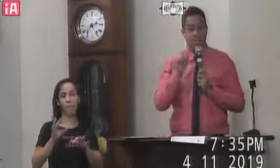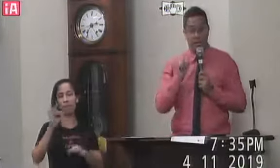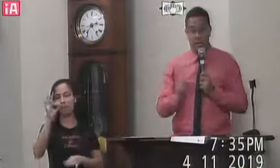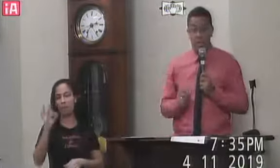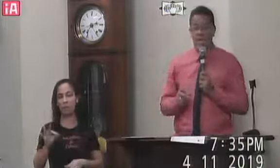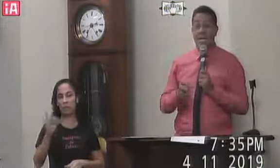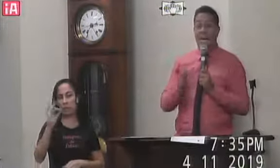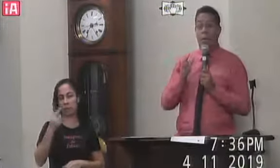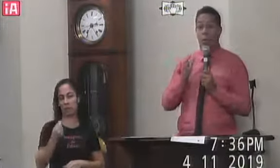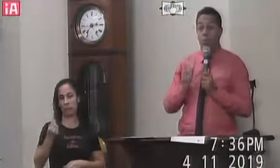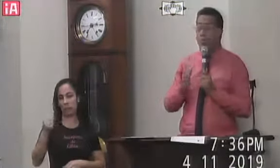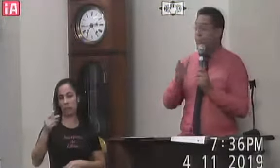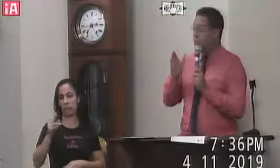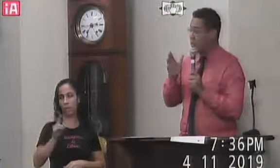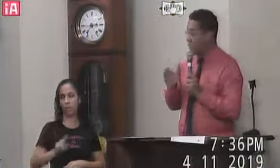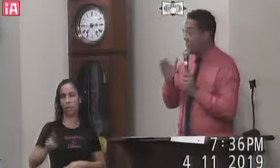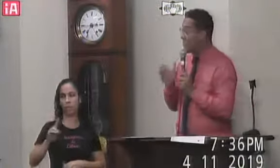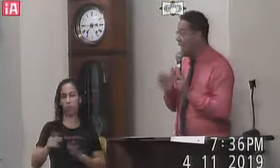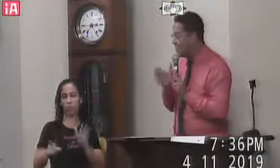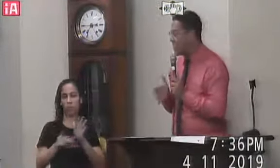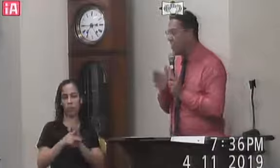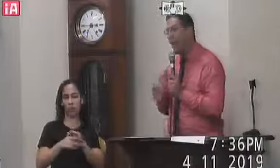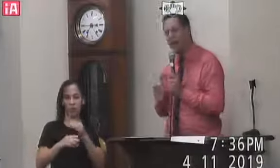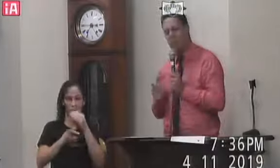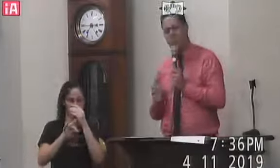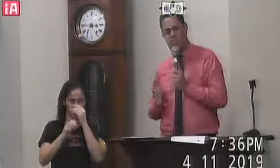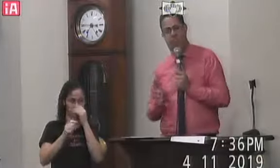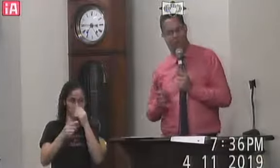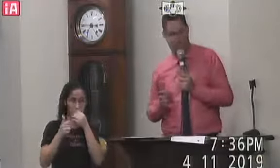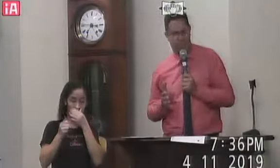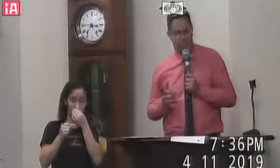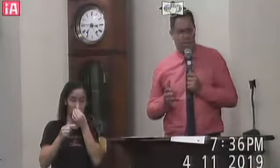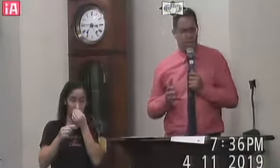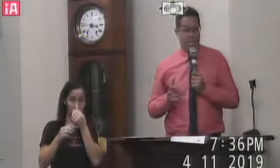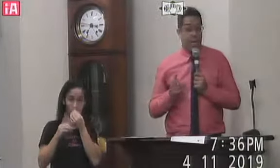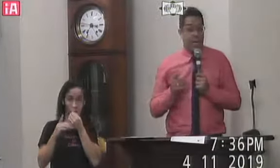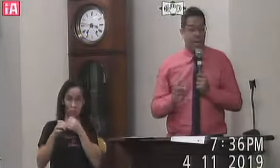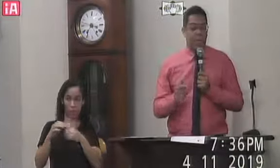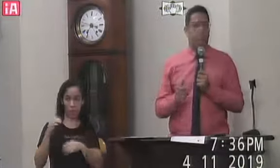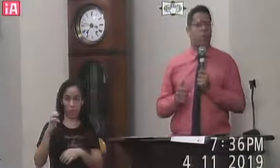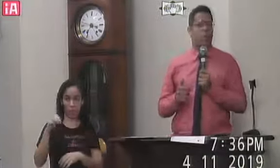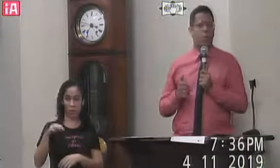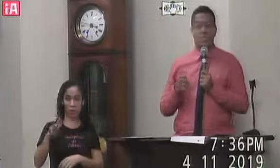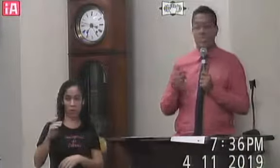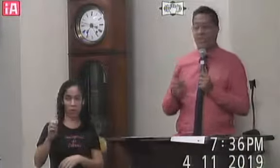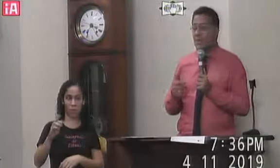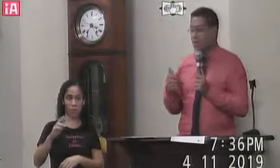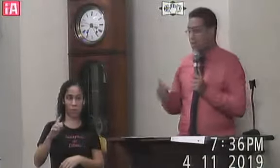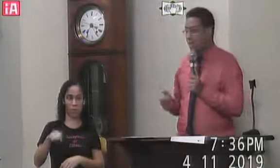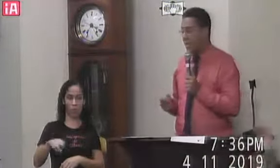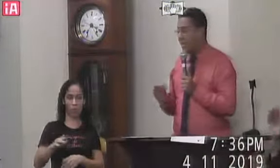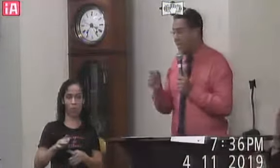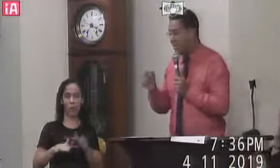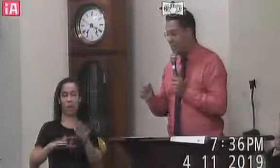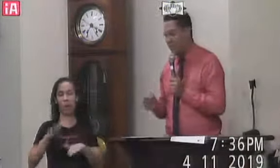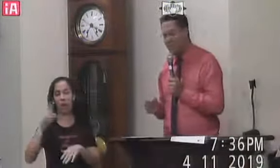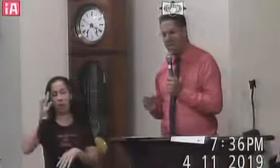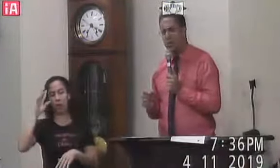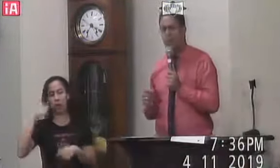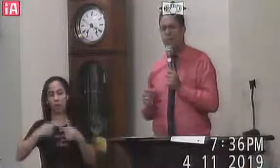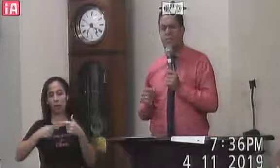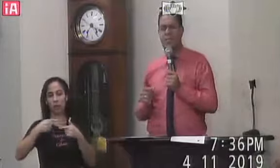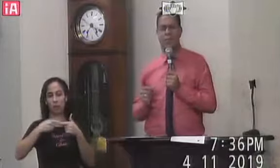Desse dinheiro Que é uso exclusivo De taxa de embarque Municipal E eu me lembro Que quando a gente Estava discutindo Aqui a unidade